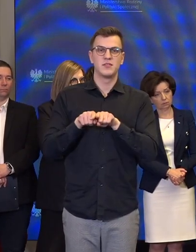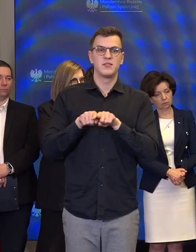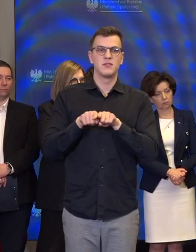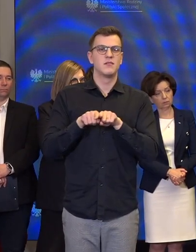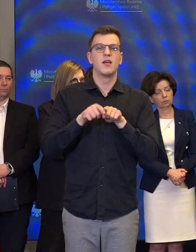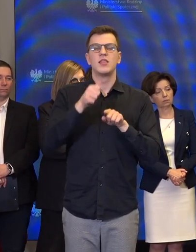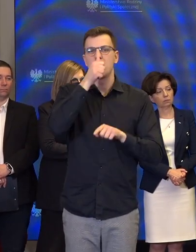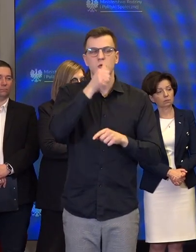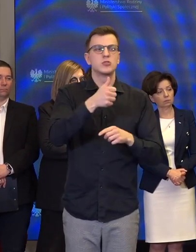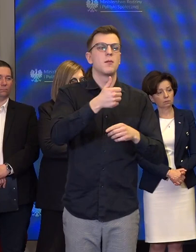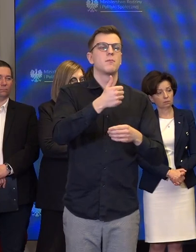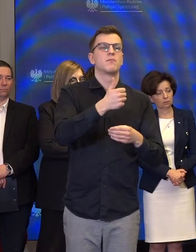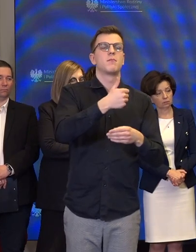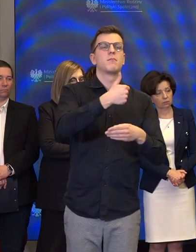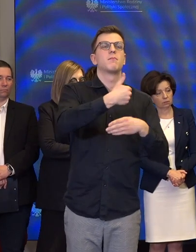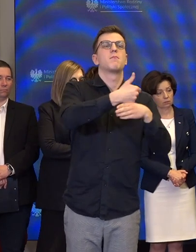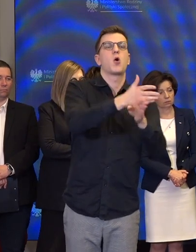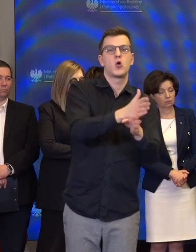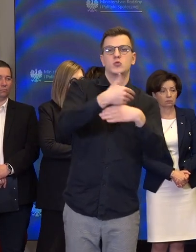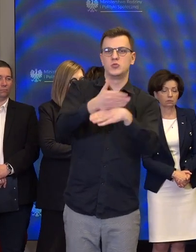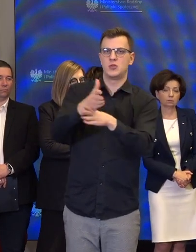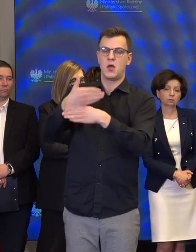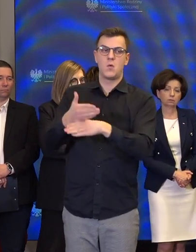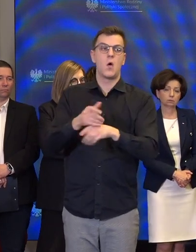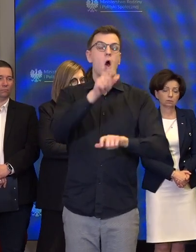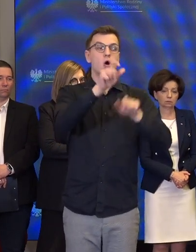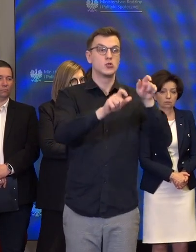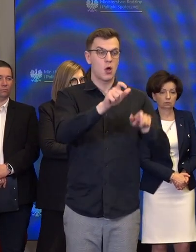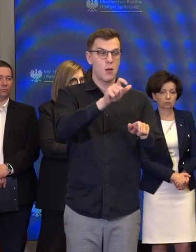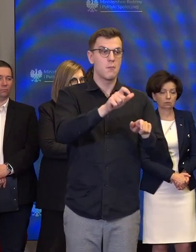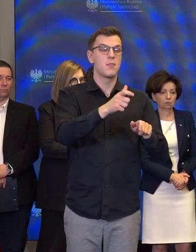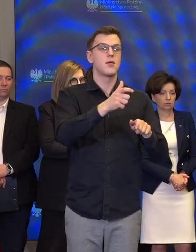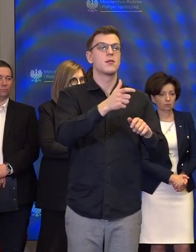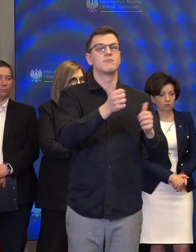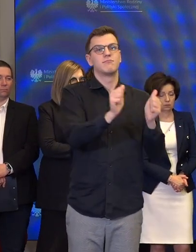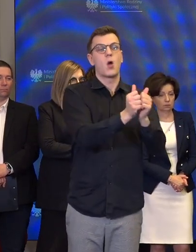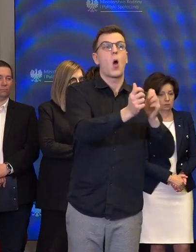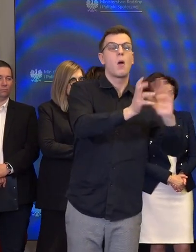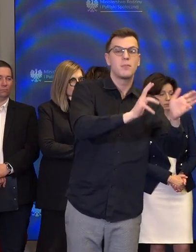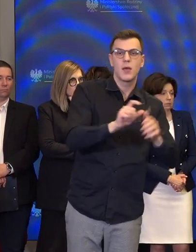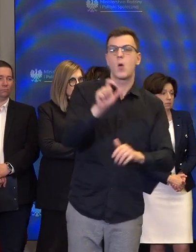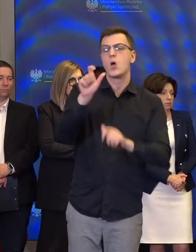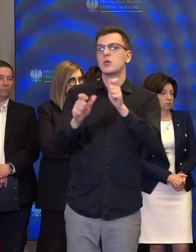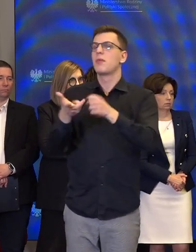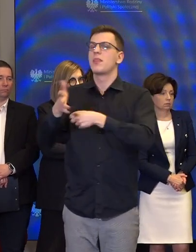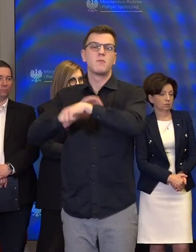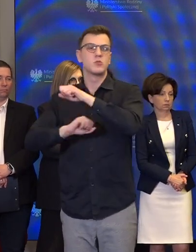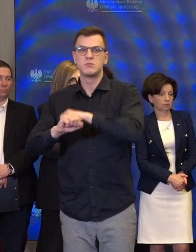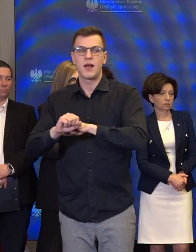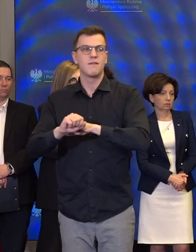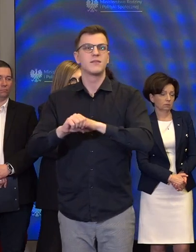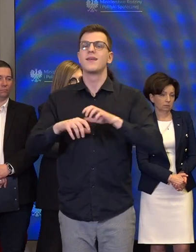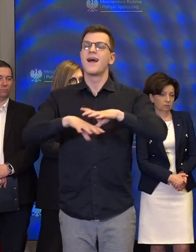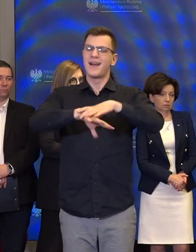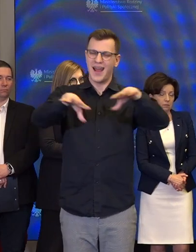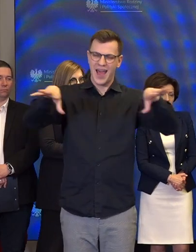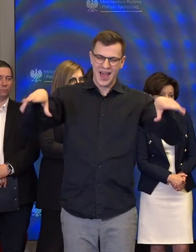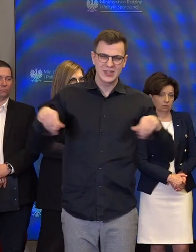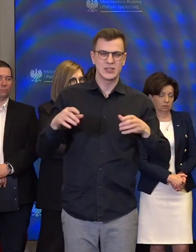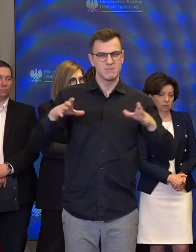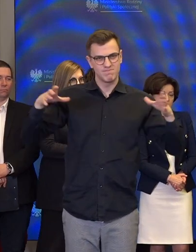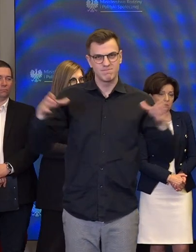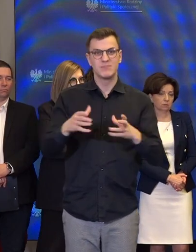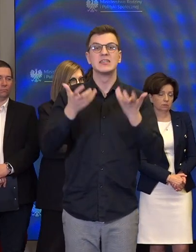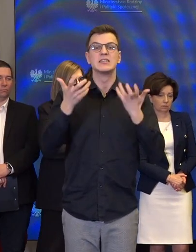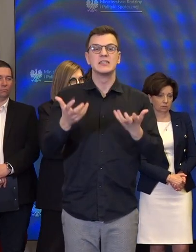możemy się dzielić, że osoby opiekunowi i osoby z niepełnosprawnością. My wszyscy mamy jeden cel poprawy życia